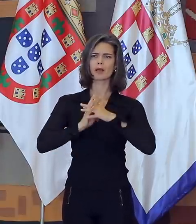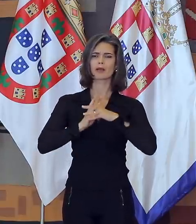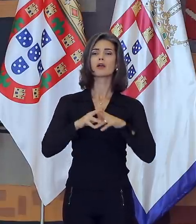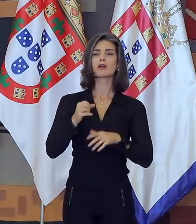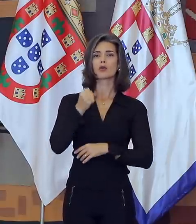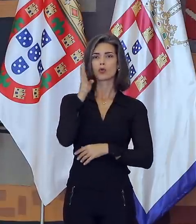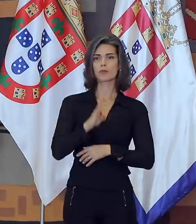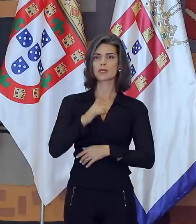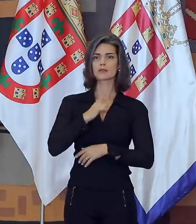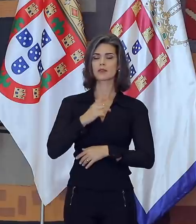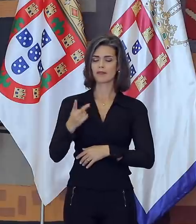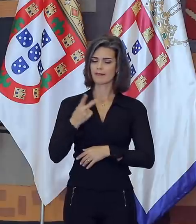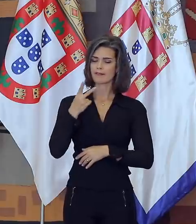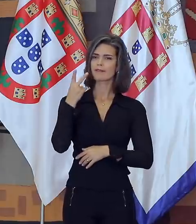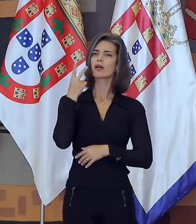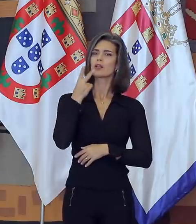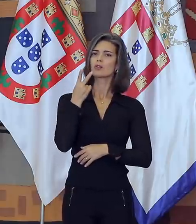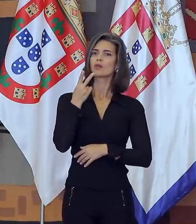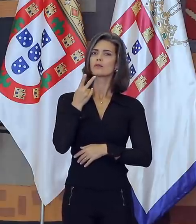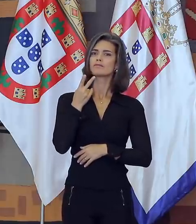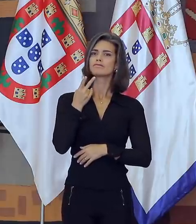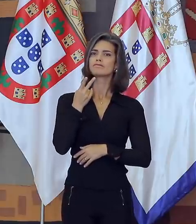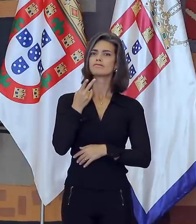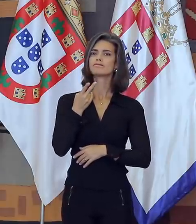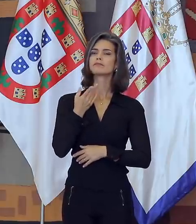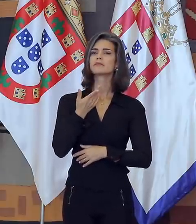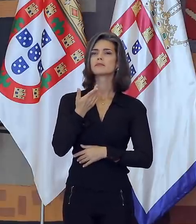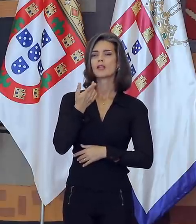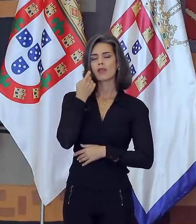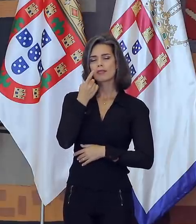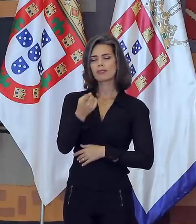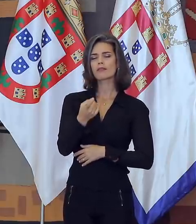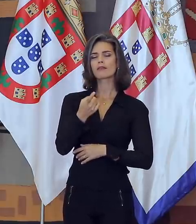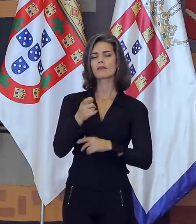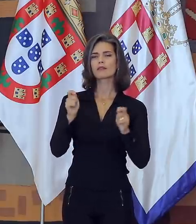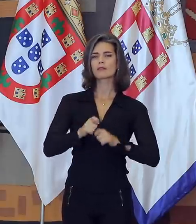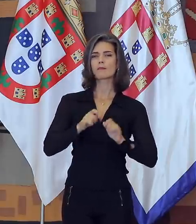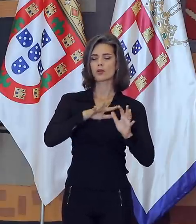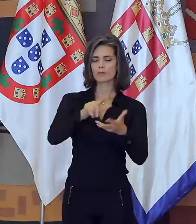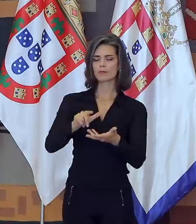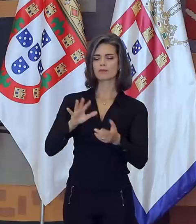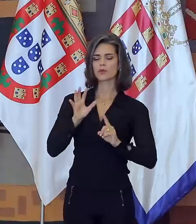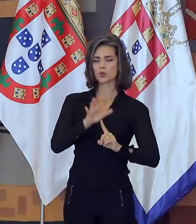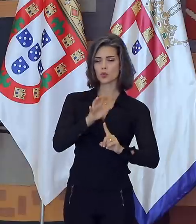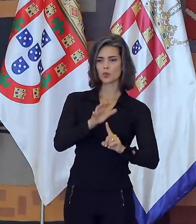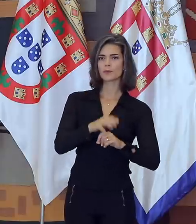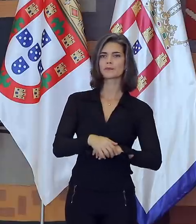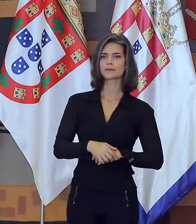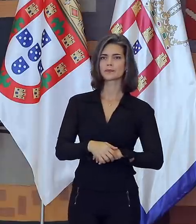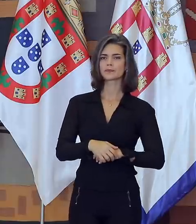país cujos valores e interesses têm frequentemente alcance global. Ao lado daquele núcleo de prioridades